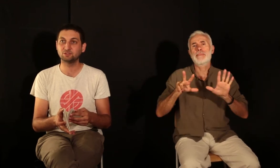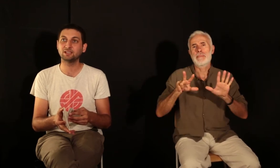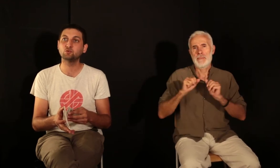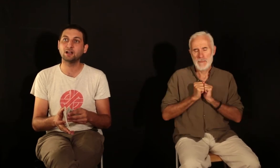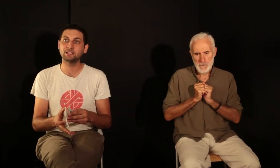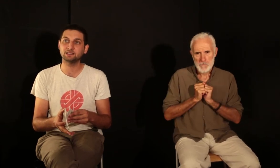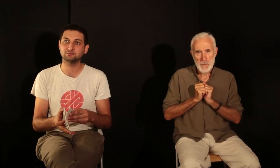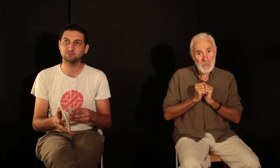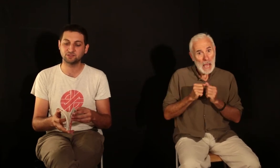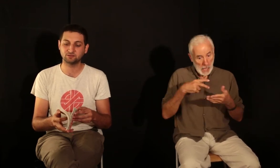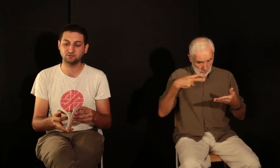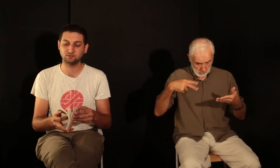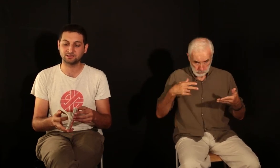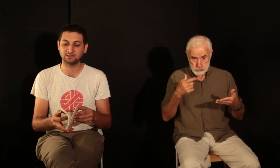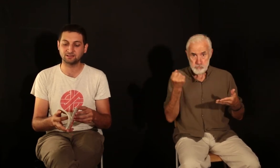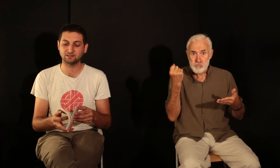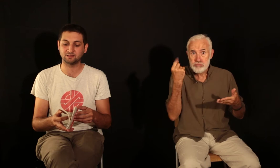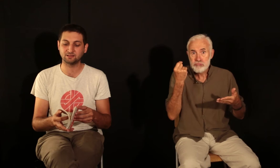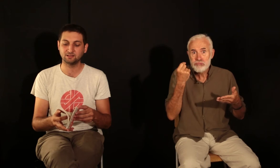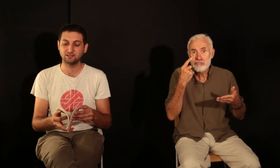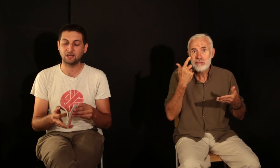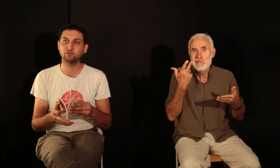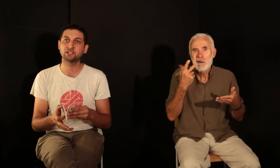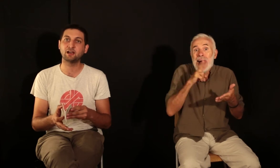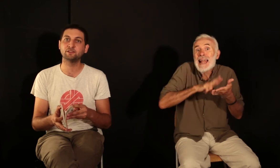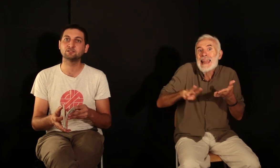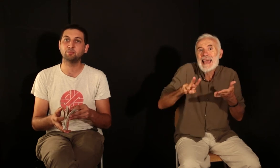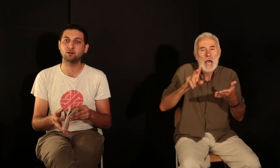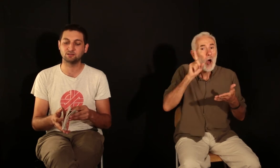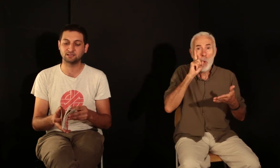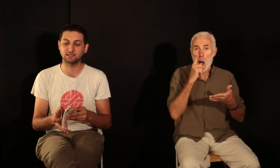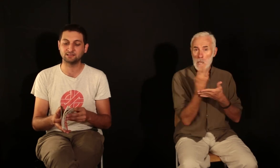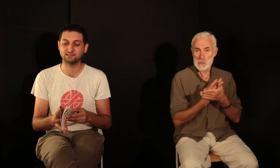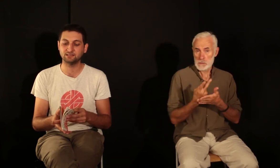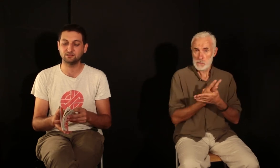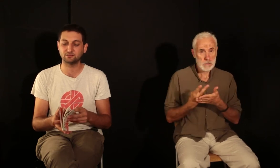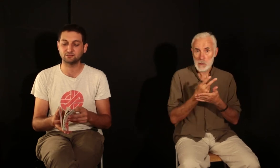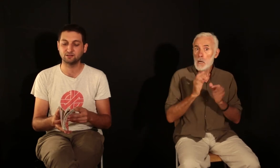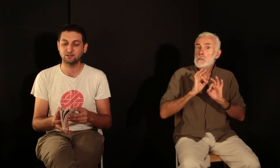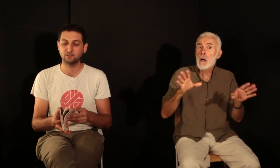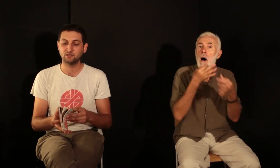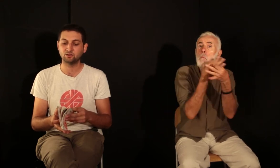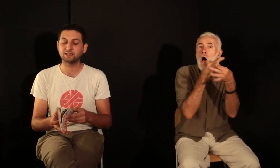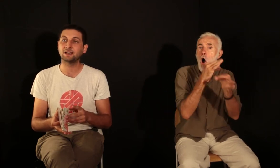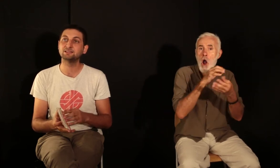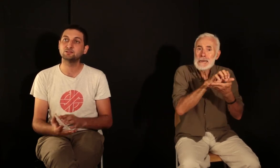très court à lire, puisque c'est un ouvrage graphique sans paroles. C'est un récit dans la tradition